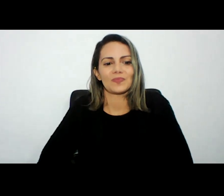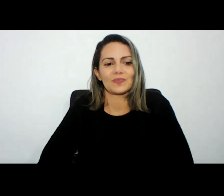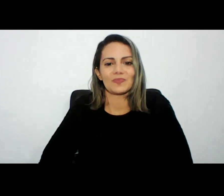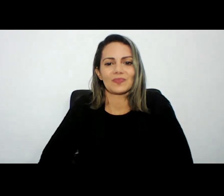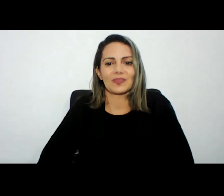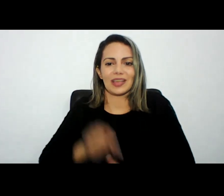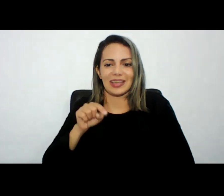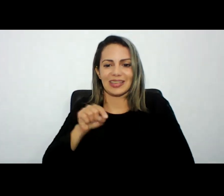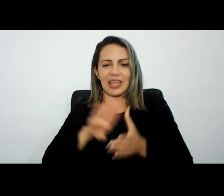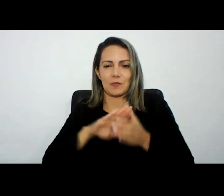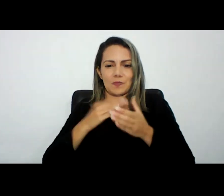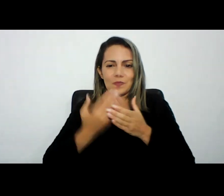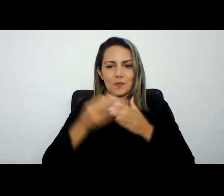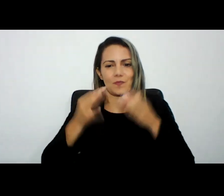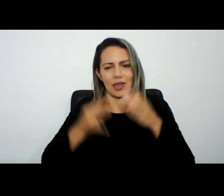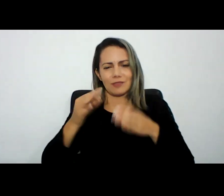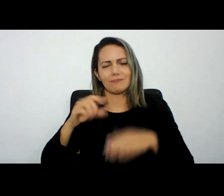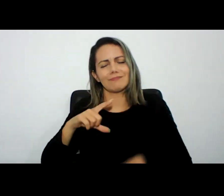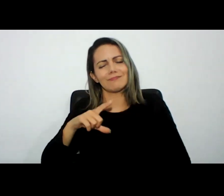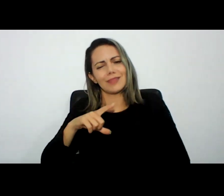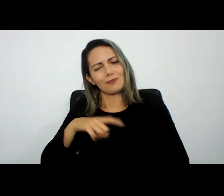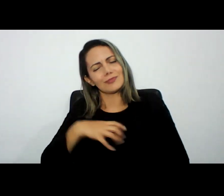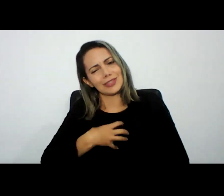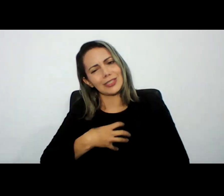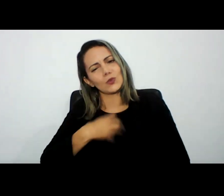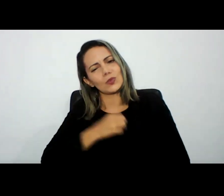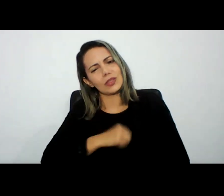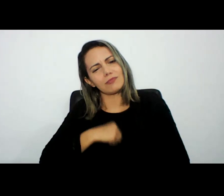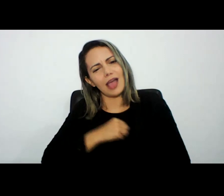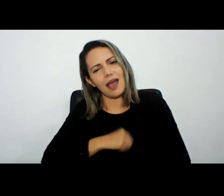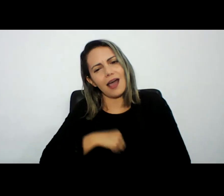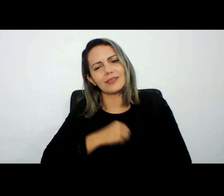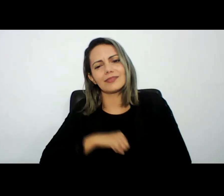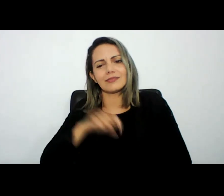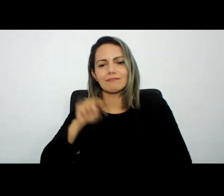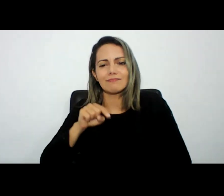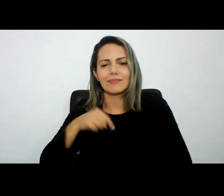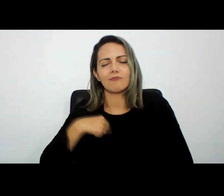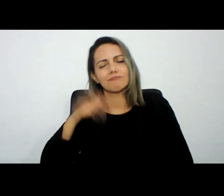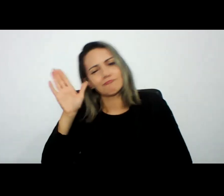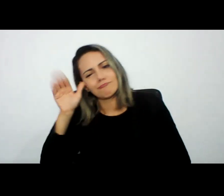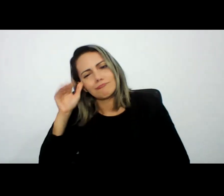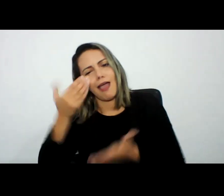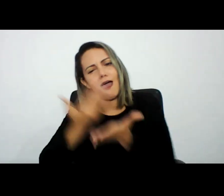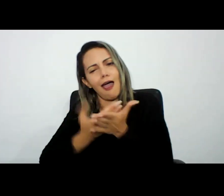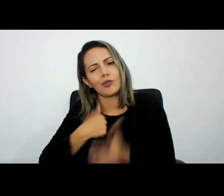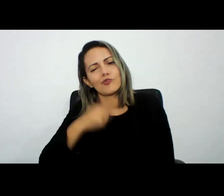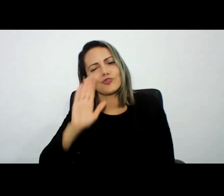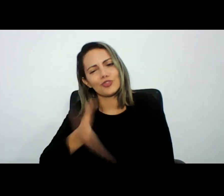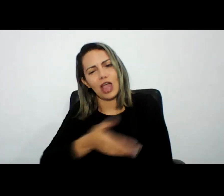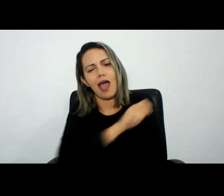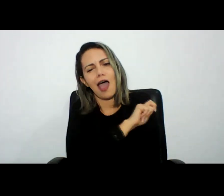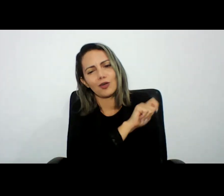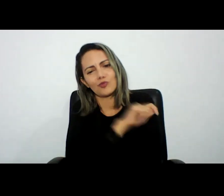que eu tenho muita saudade de ter assistido aulas como aluno aprendi muito